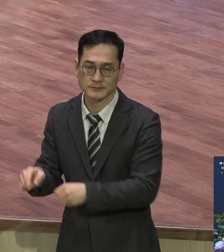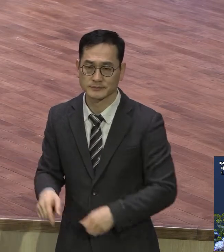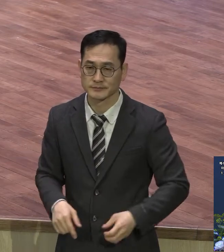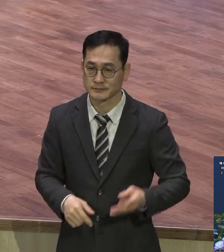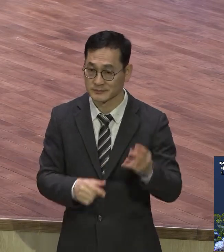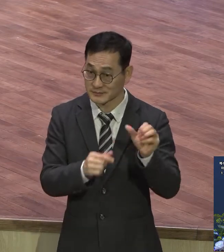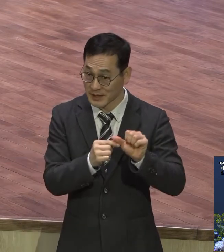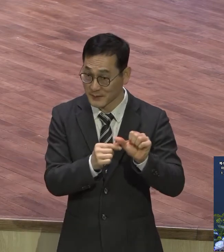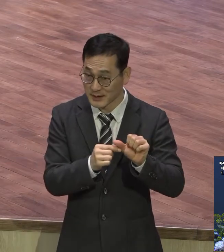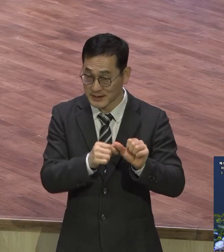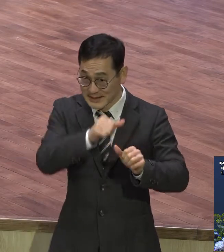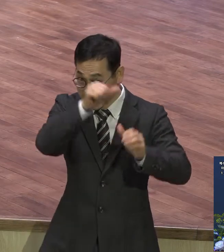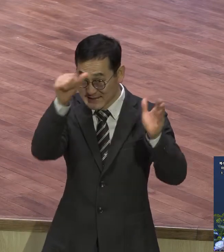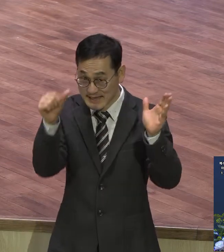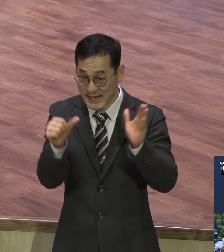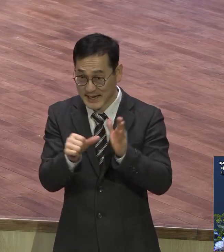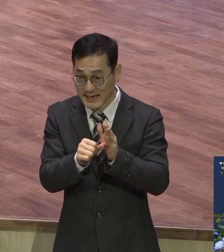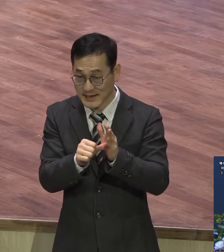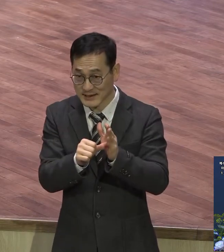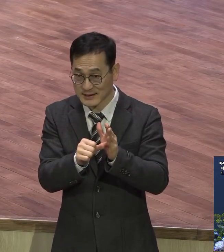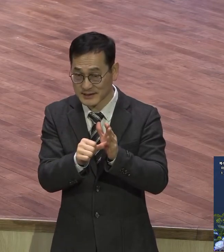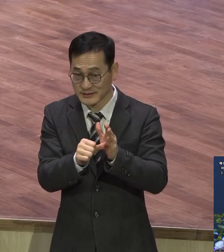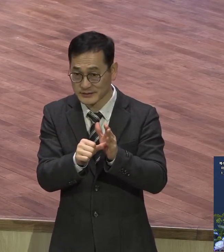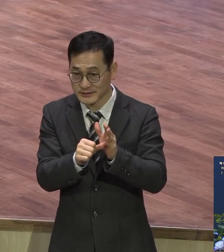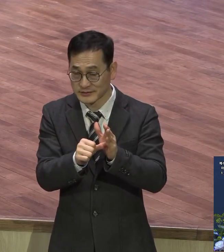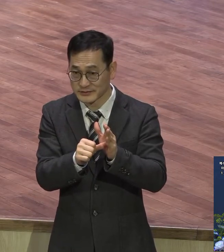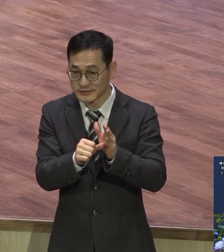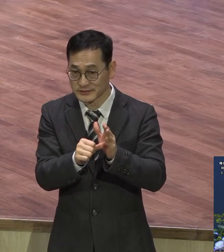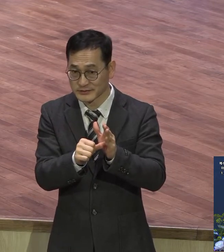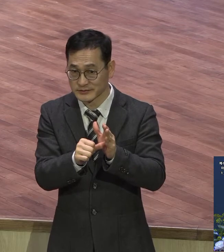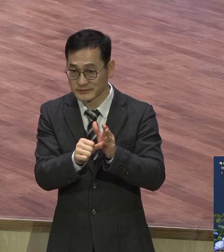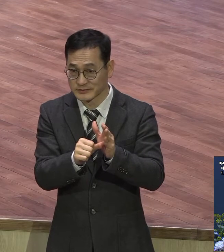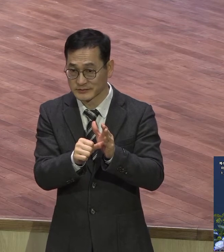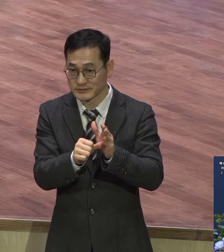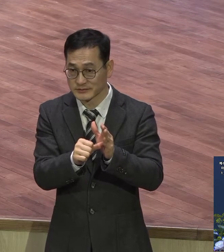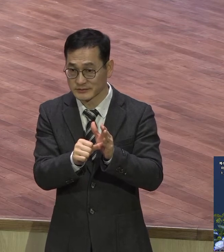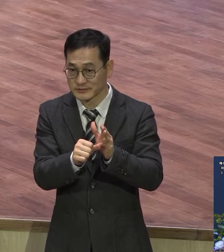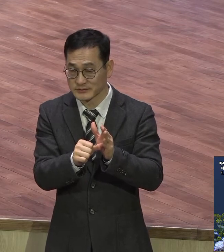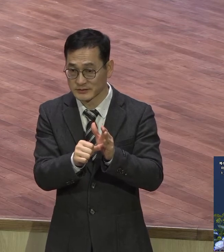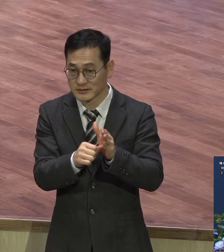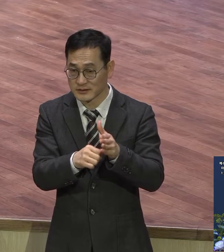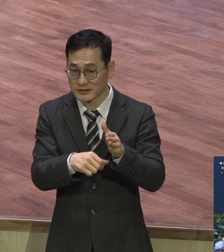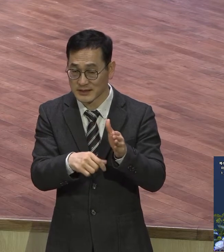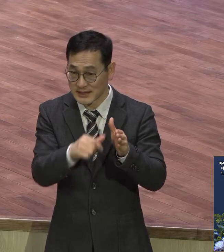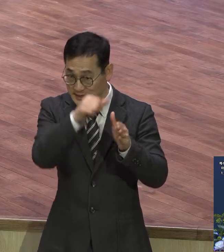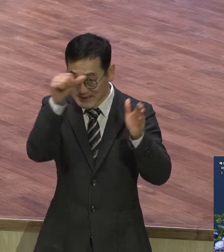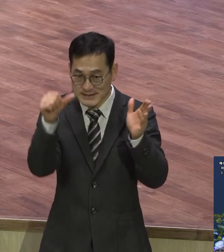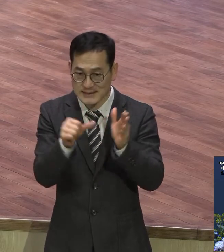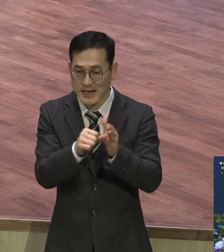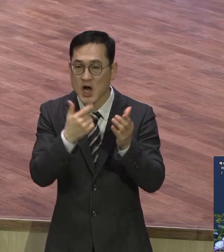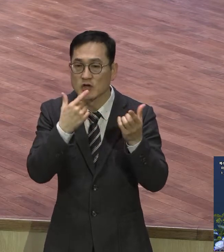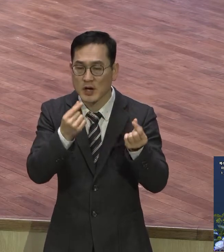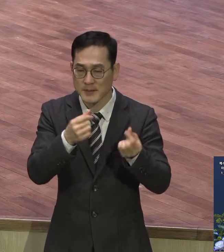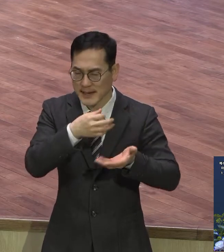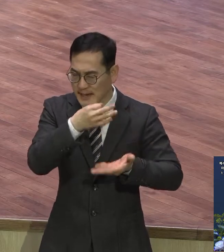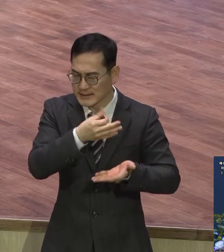도전적이고 가치는 길이 뭐냐 교회가 정말로 교회를 위해서 그렇게